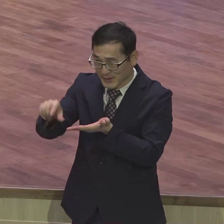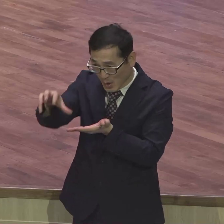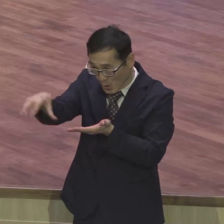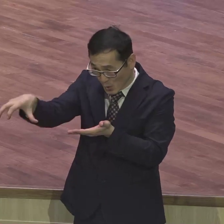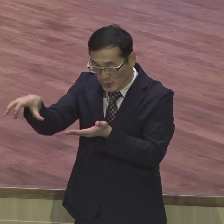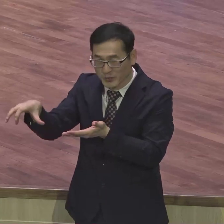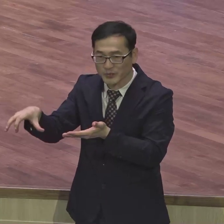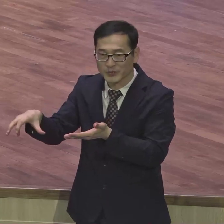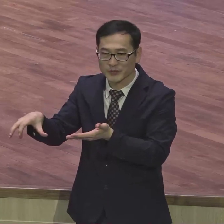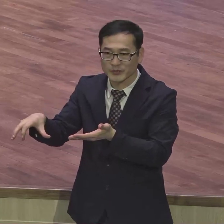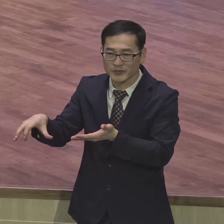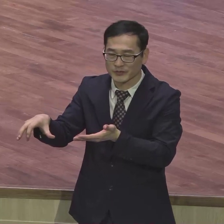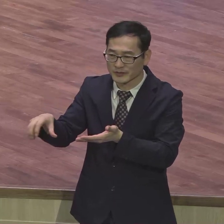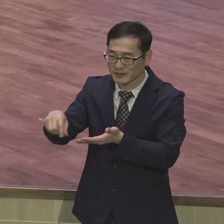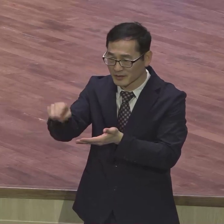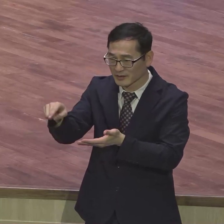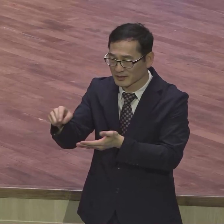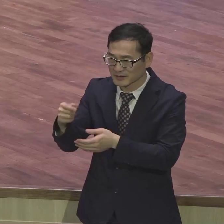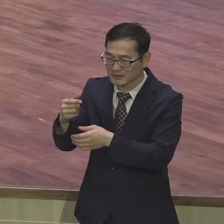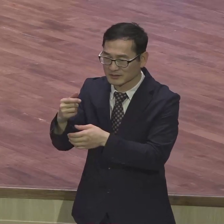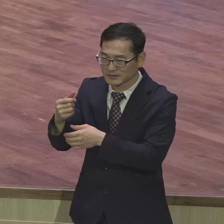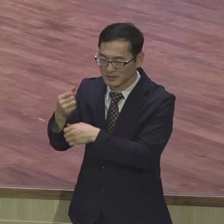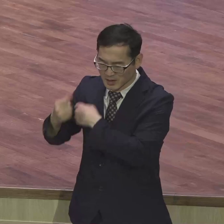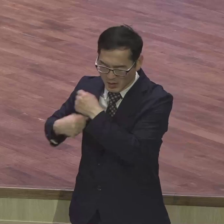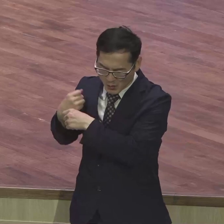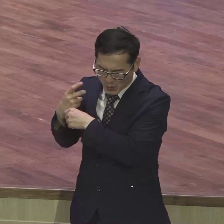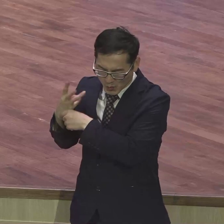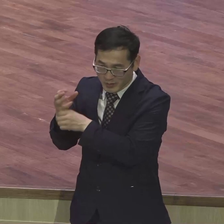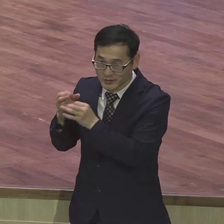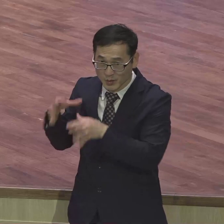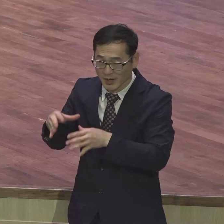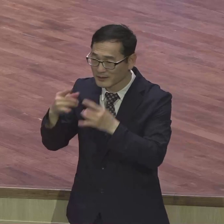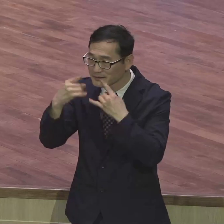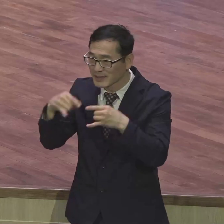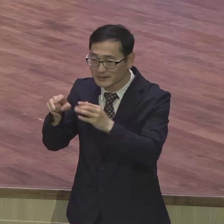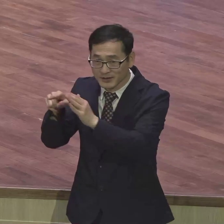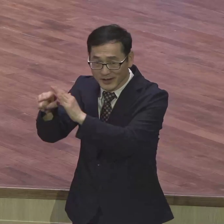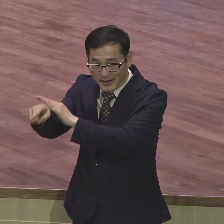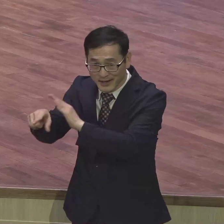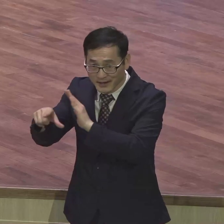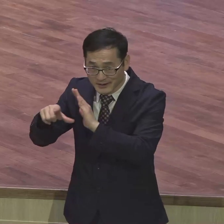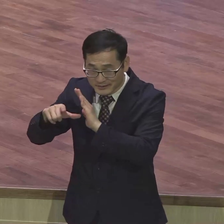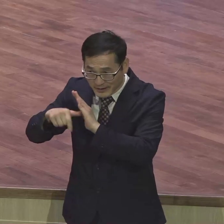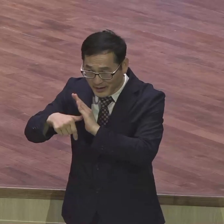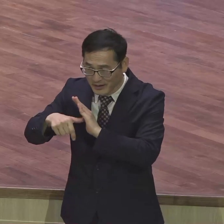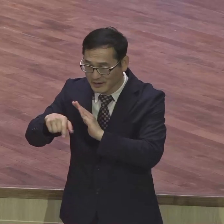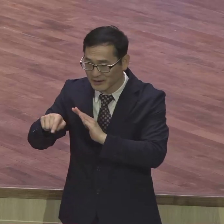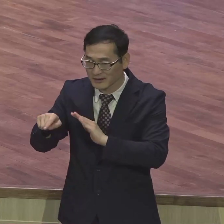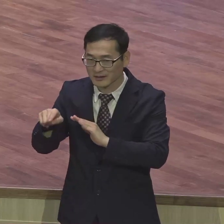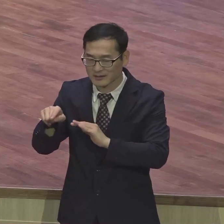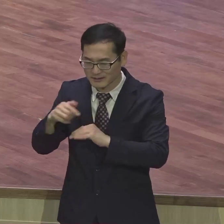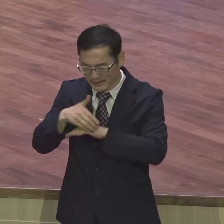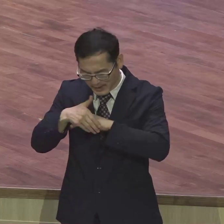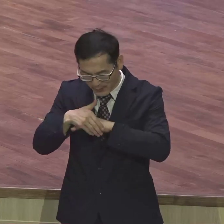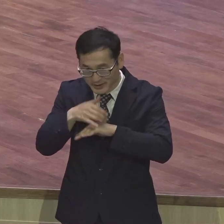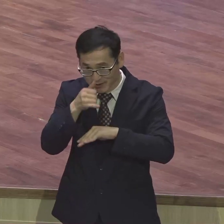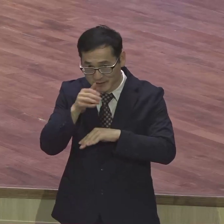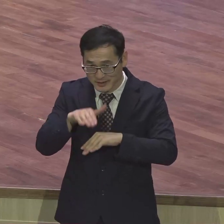또 여러 해 전부터 언제든지 서반으로 갈 때에 너에게 가기를 바라고 있었으니 이는 지나가는 길에 너희를